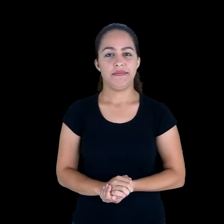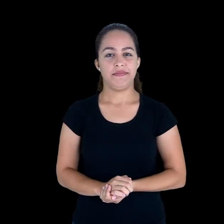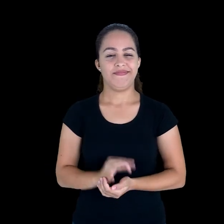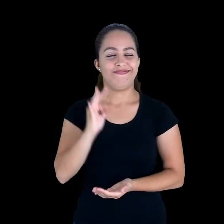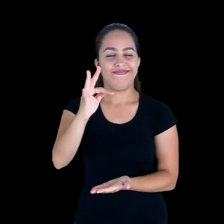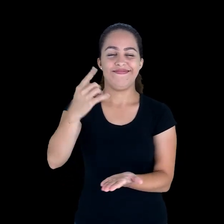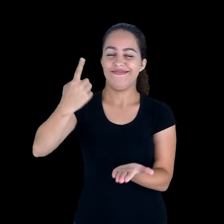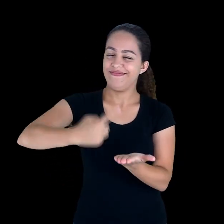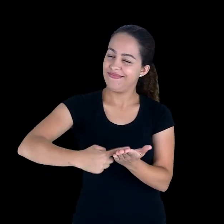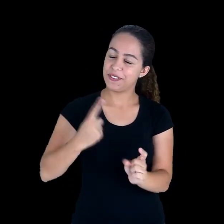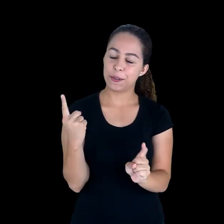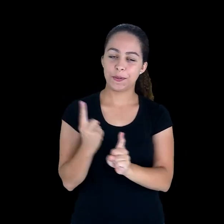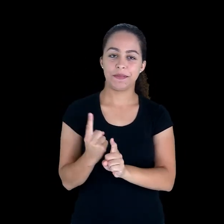Até a próxima!